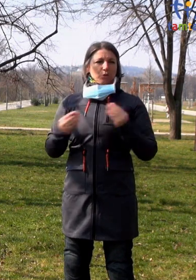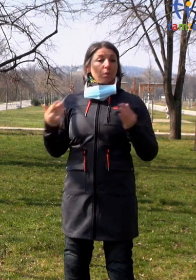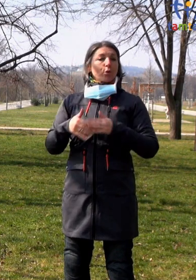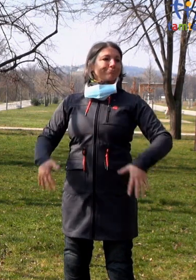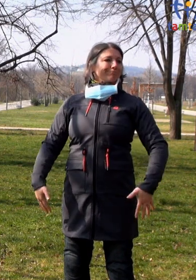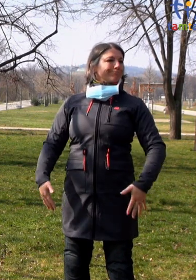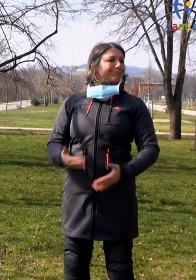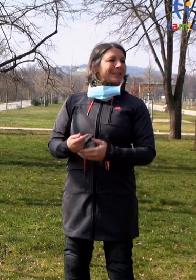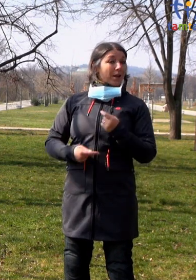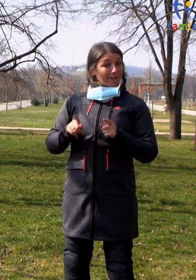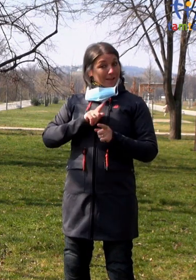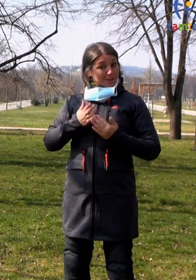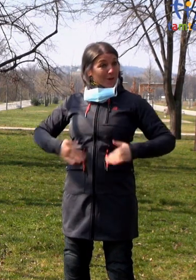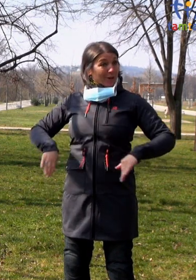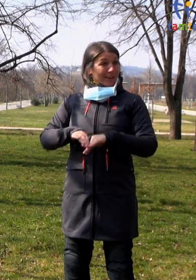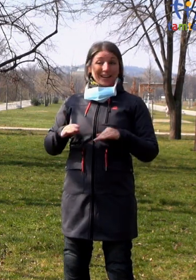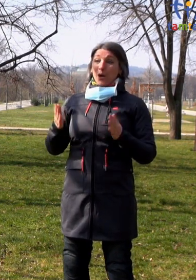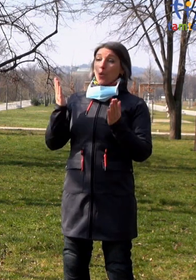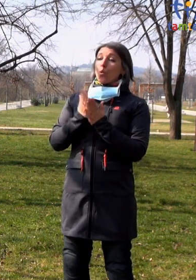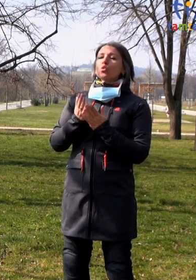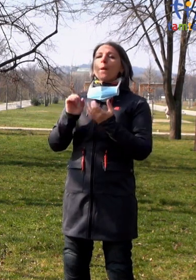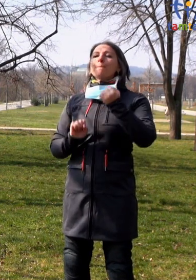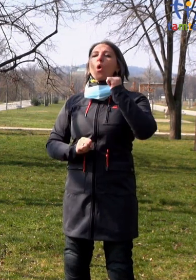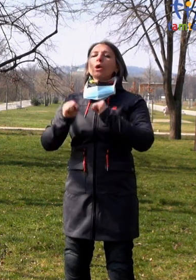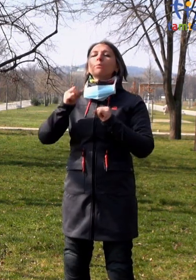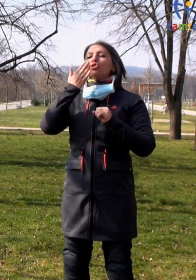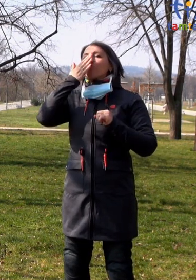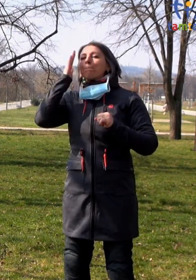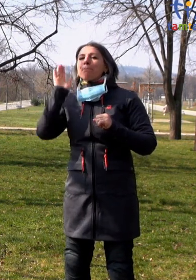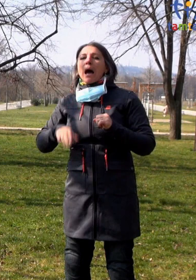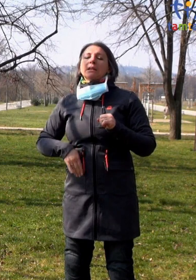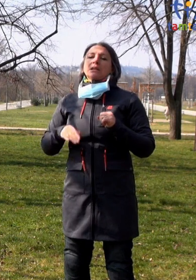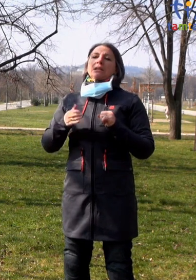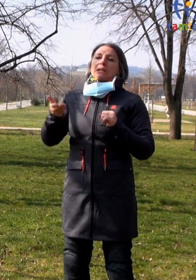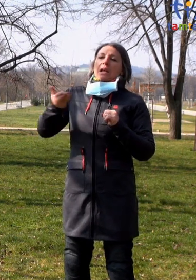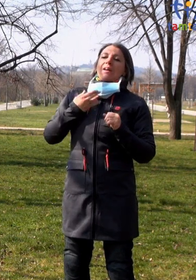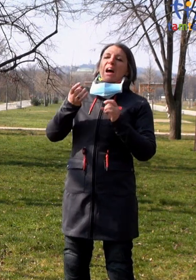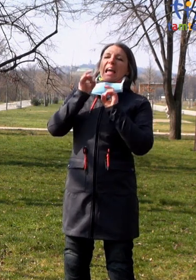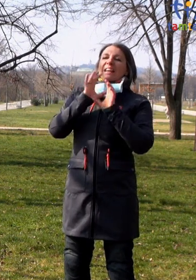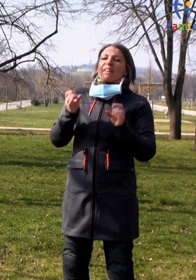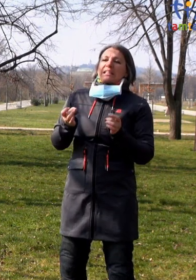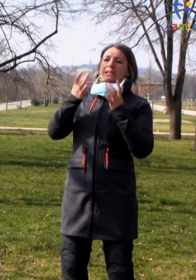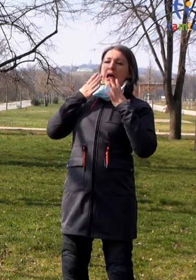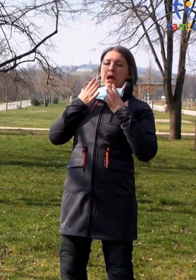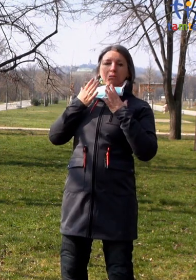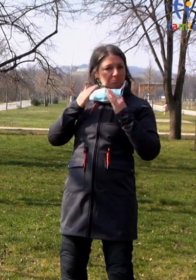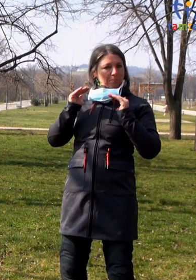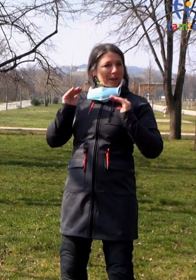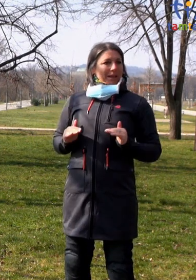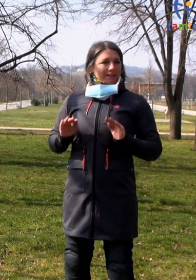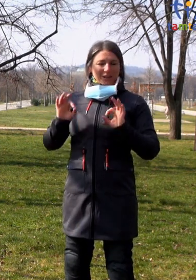Takže je to vlastně i ochrana, že já nedělám tyhle špatné návyky, které jsou v souvislosti s infekcí nebezpečné.